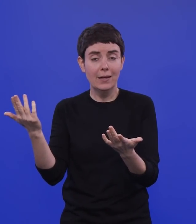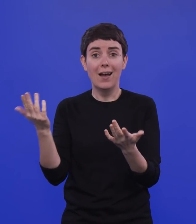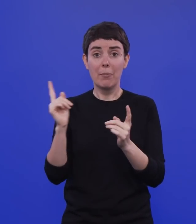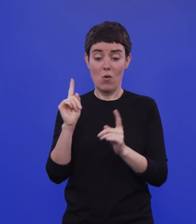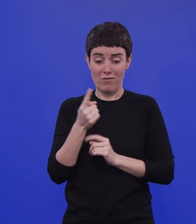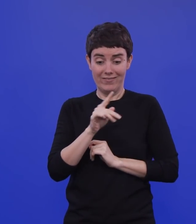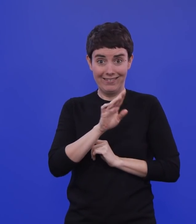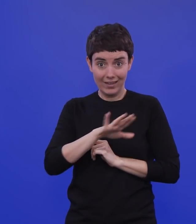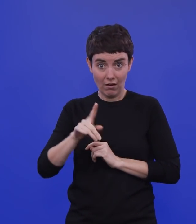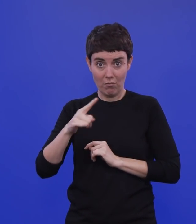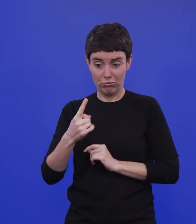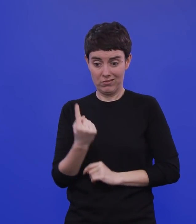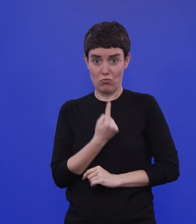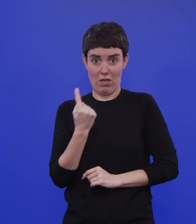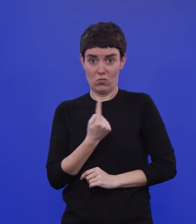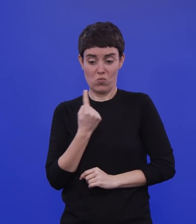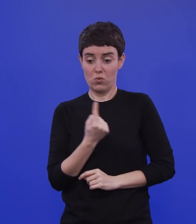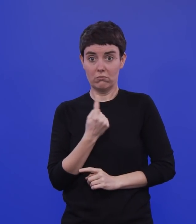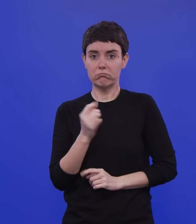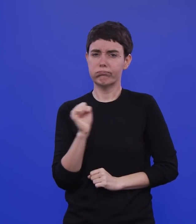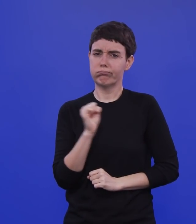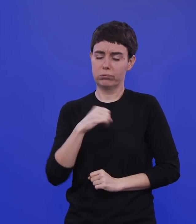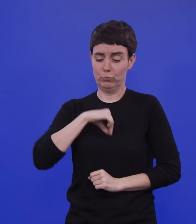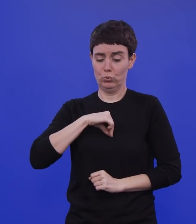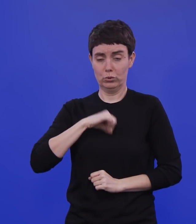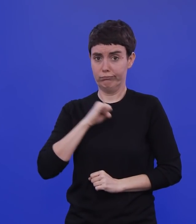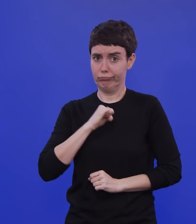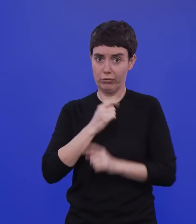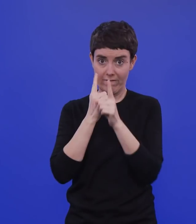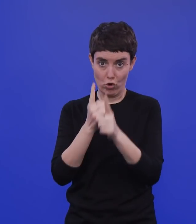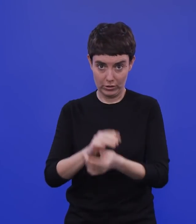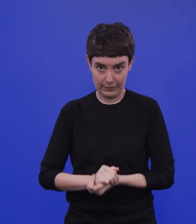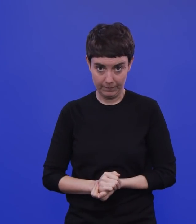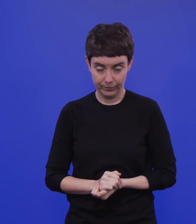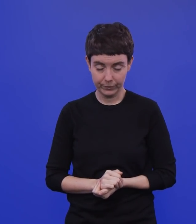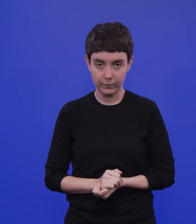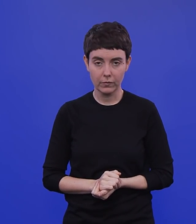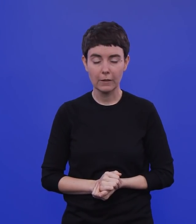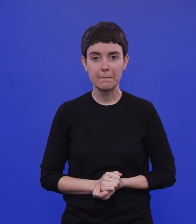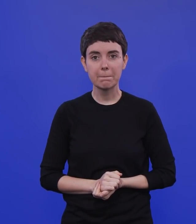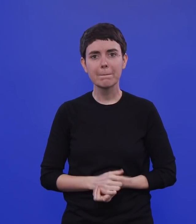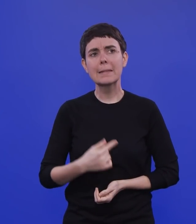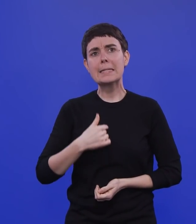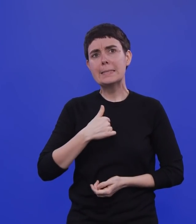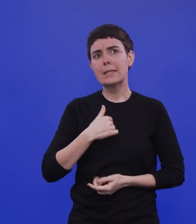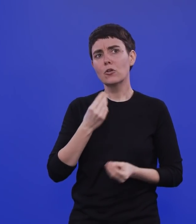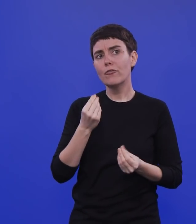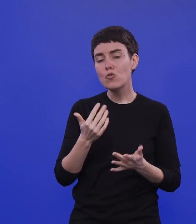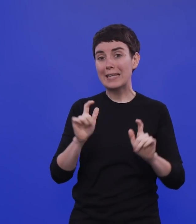generell für Kinder hat. Und ganz theoretisch nehme ich auch so einen ethischen Konsens wahr, Bildung muss Priorität haben.